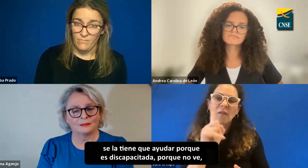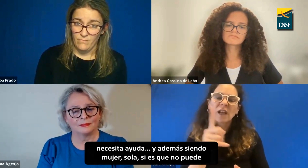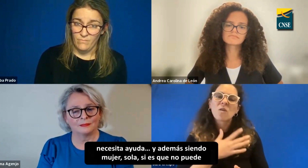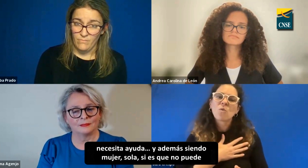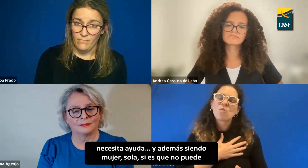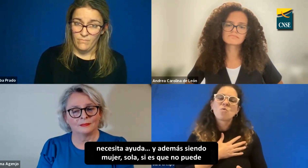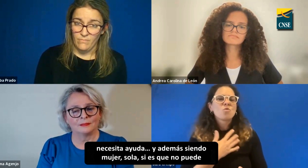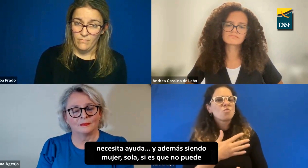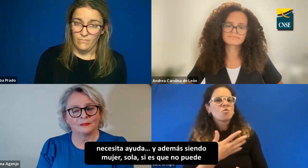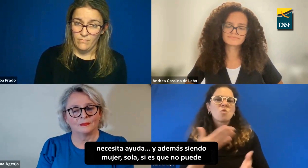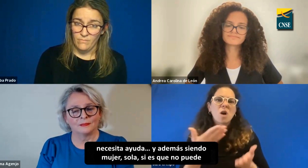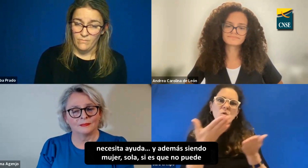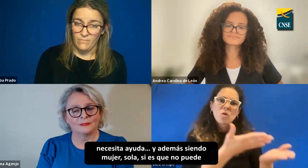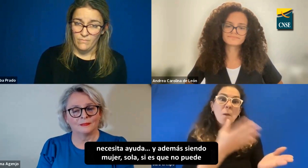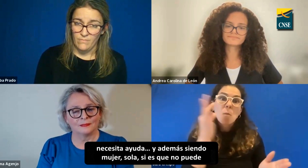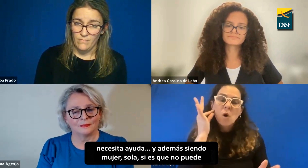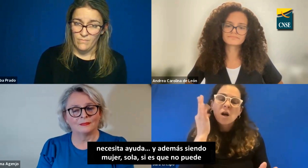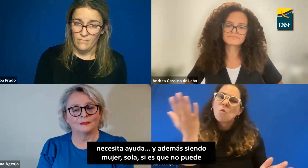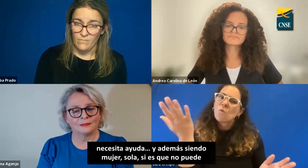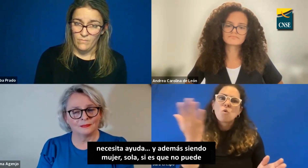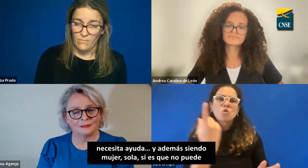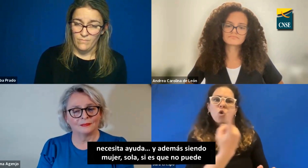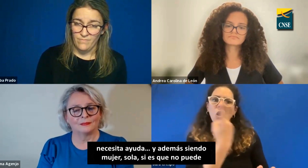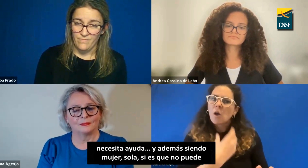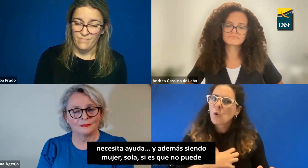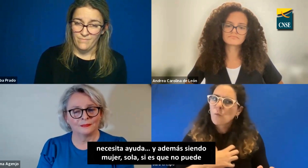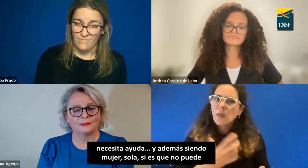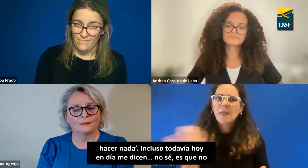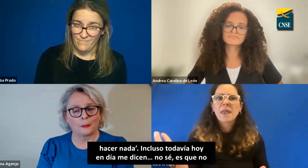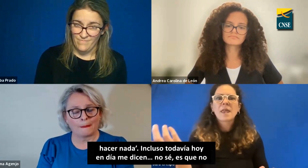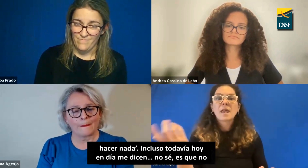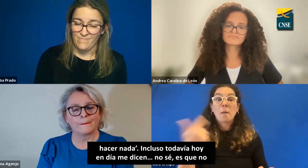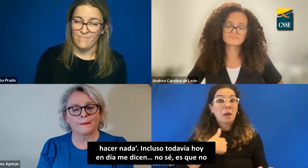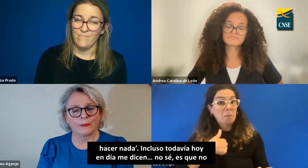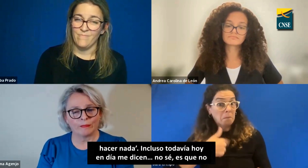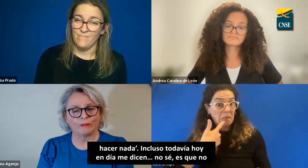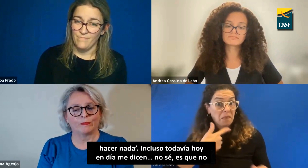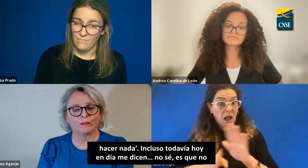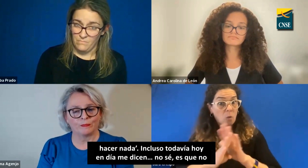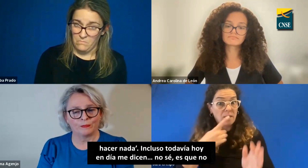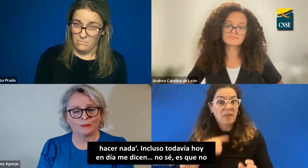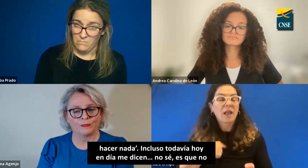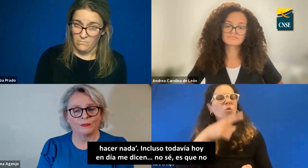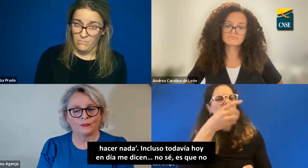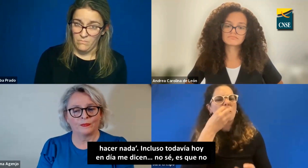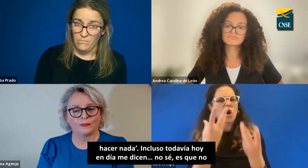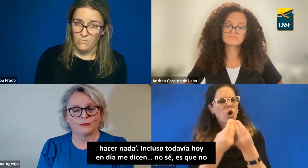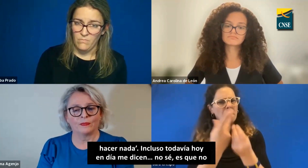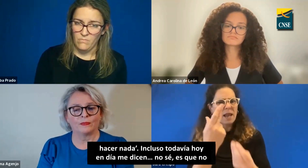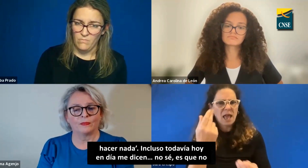necesita ayuda y además siendo mujer sola. Si es que no puede hacer nada, incluso todavía hoy en día me dicen, no sé,